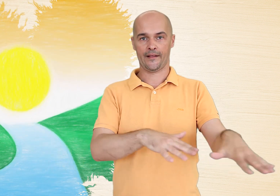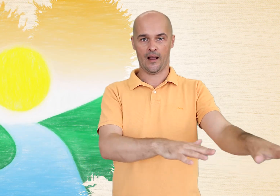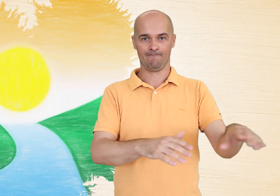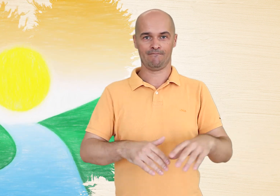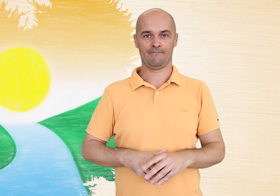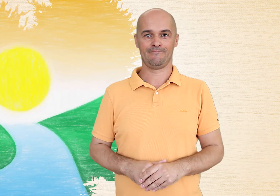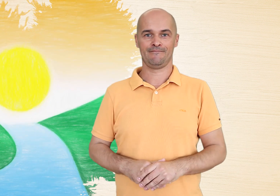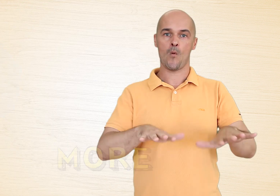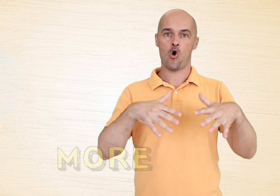More